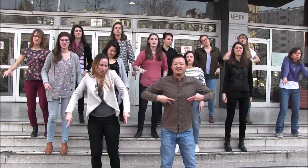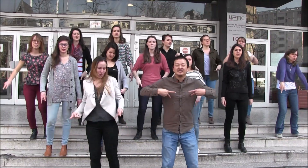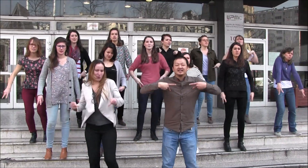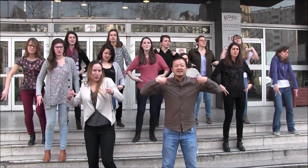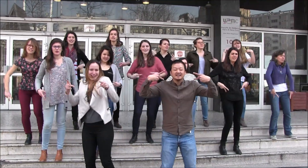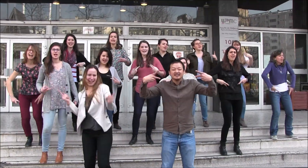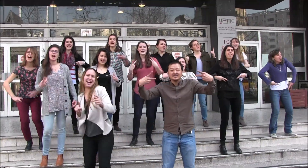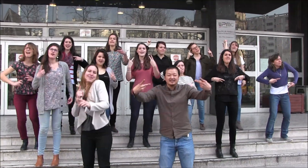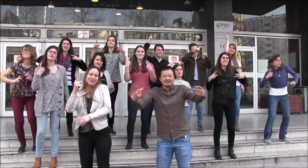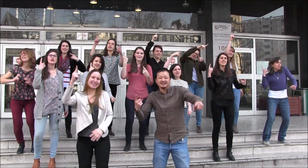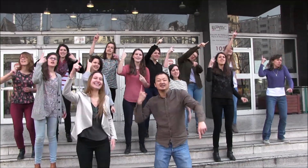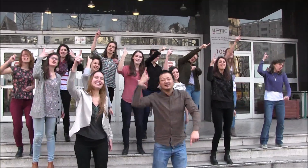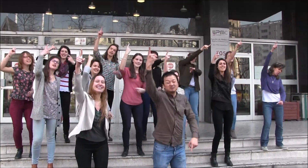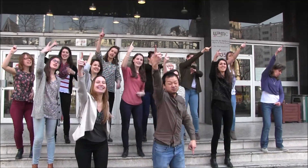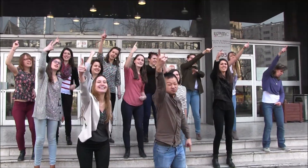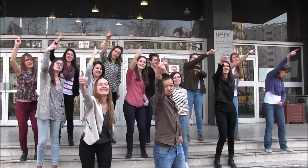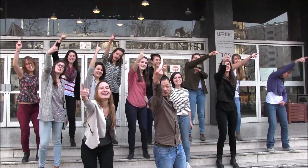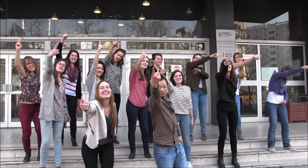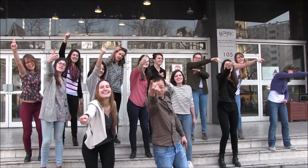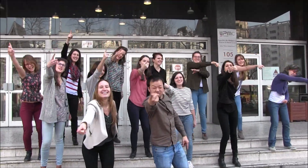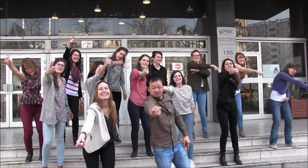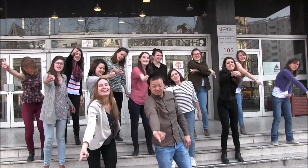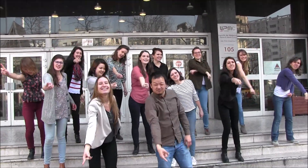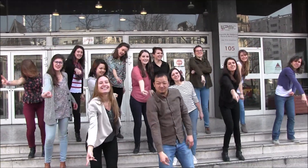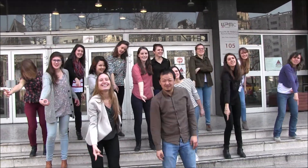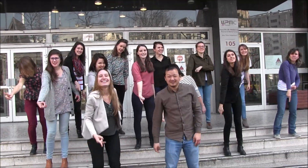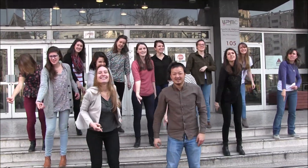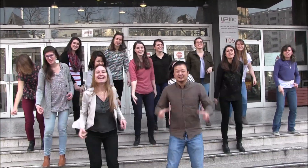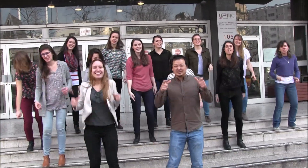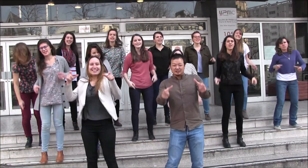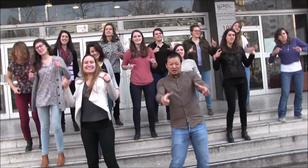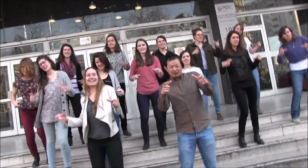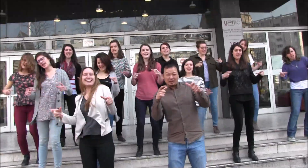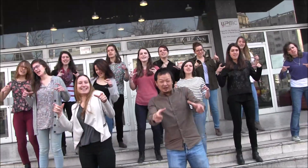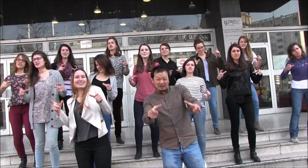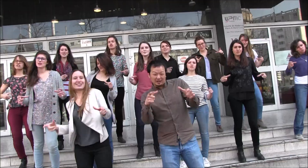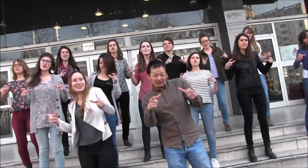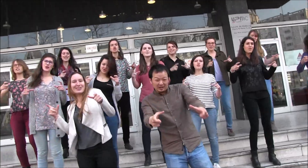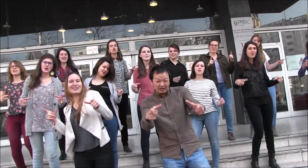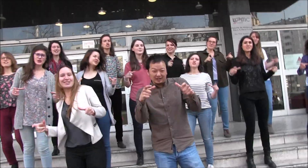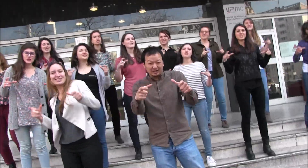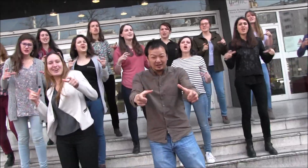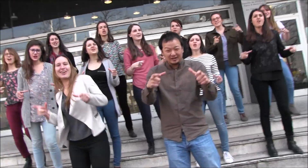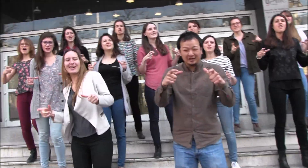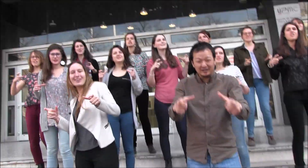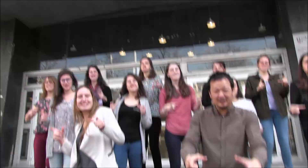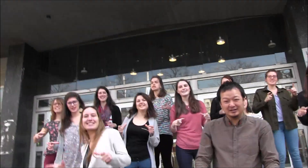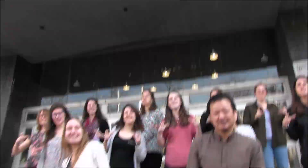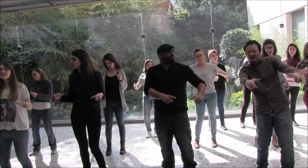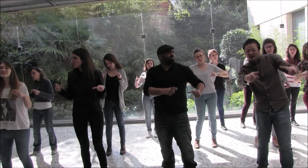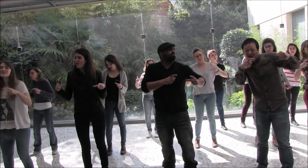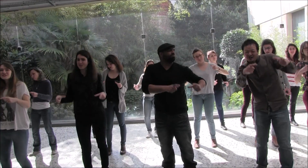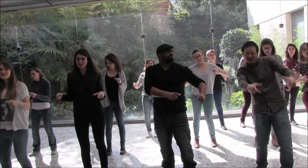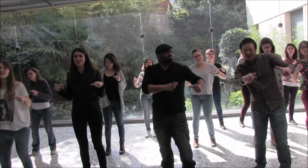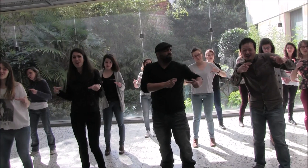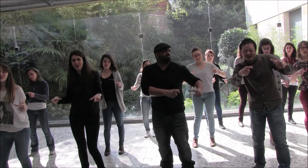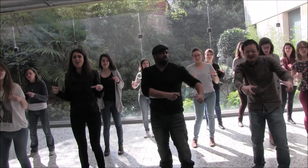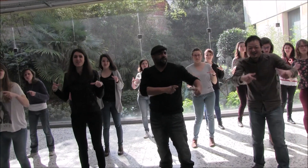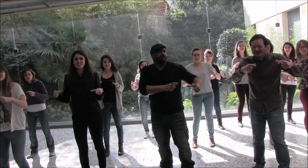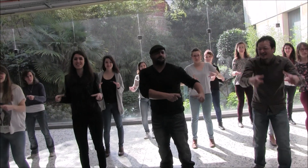Toute ta vie, c'est une chance inouïe